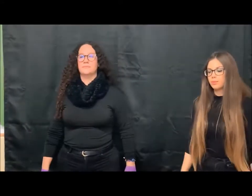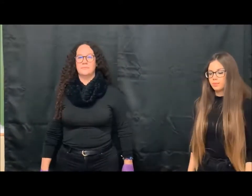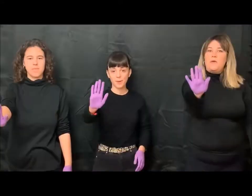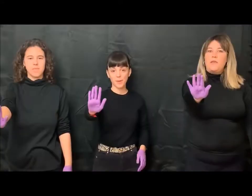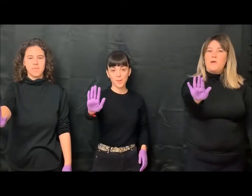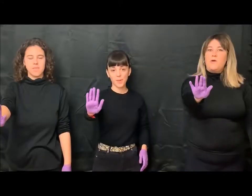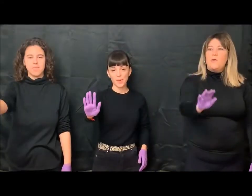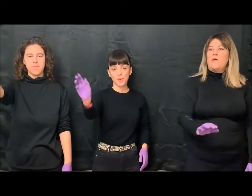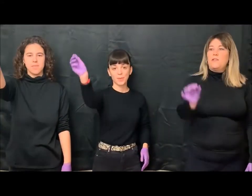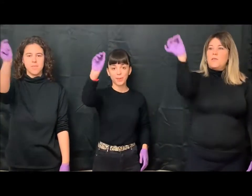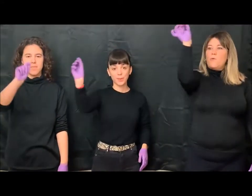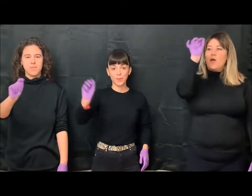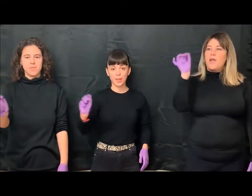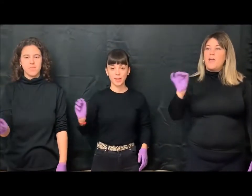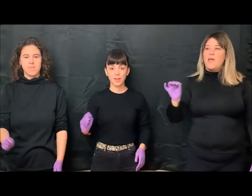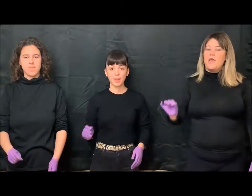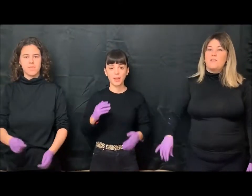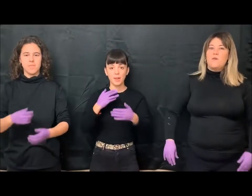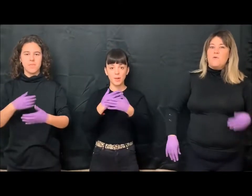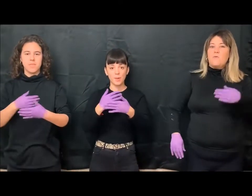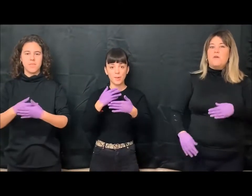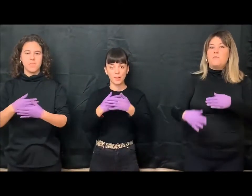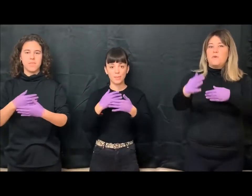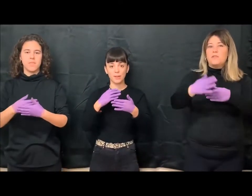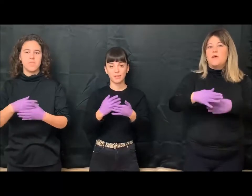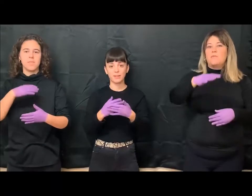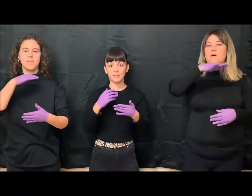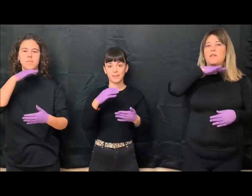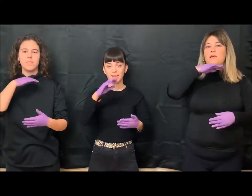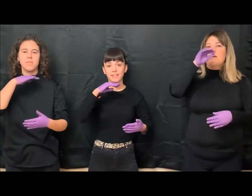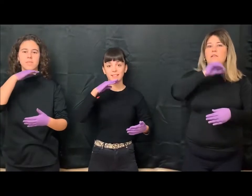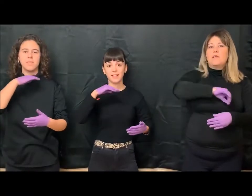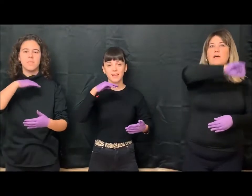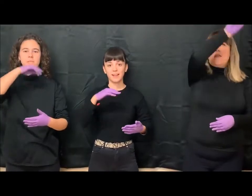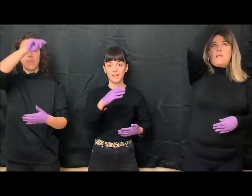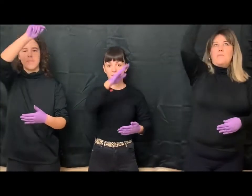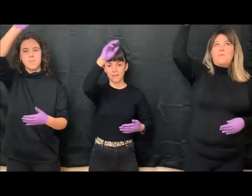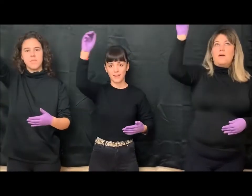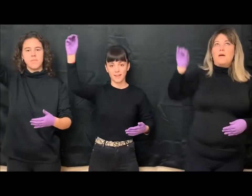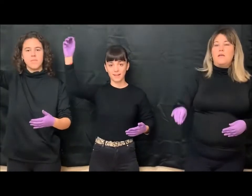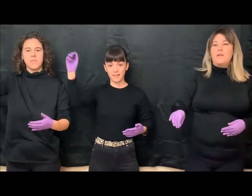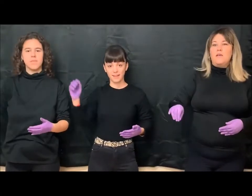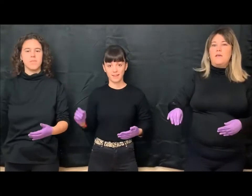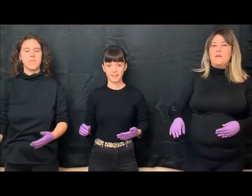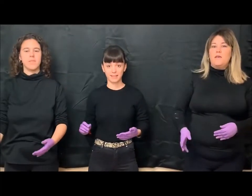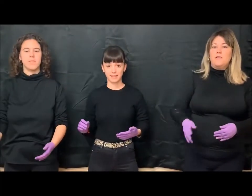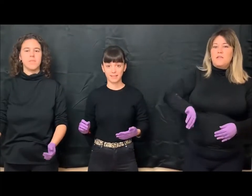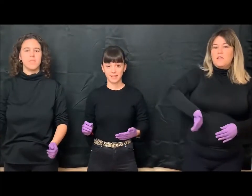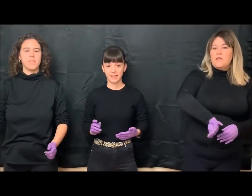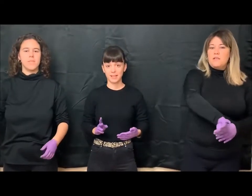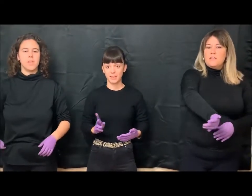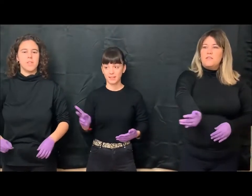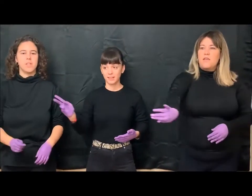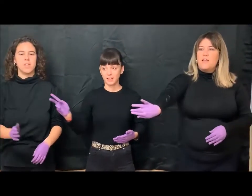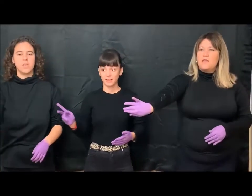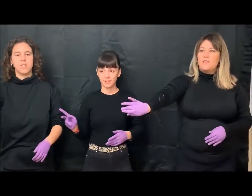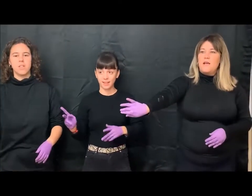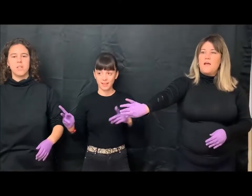Así que dibujé una puerta violeta en la pared Y al